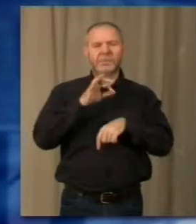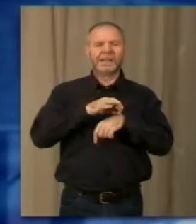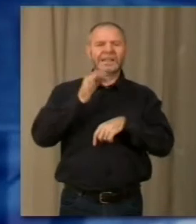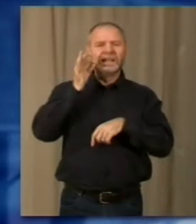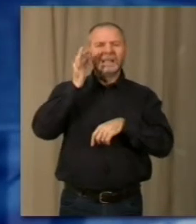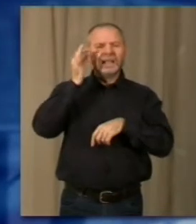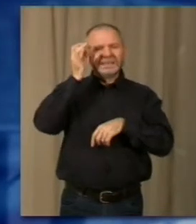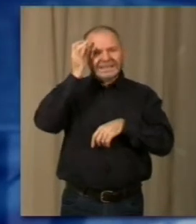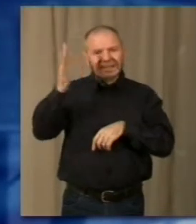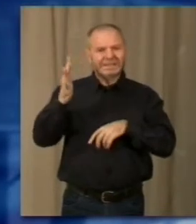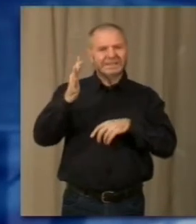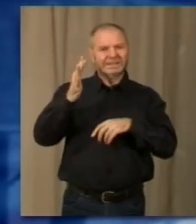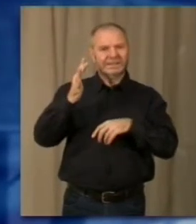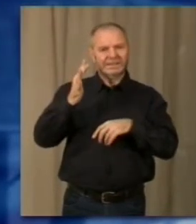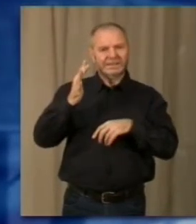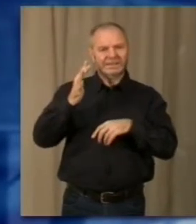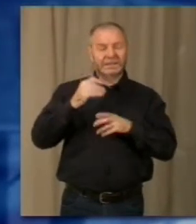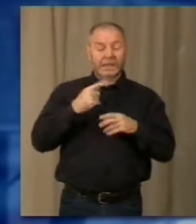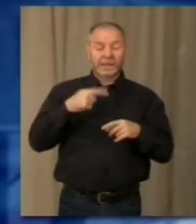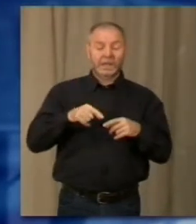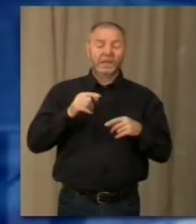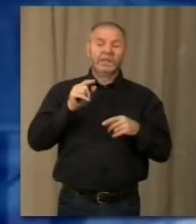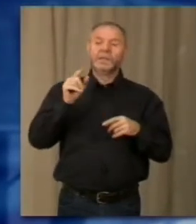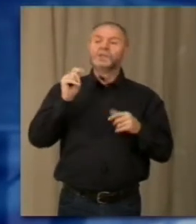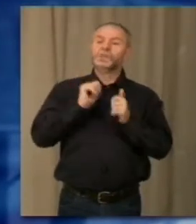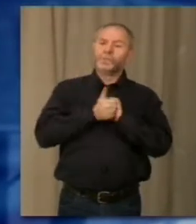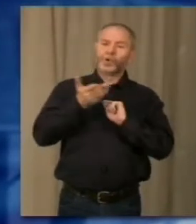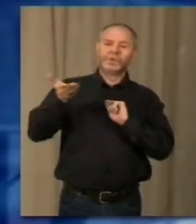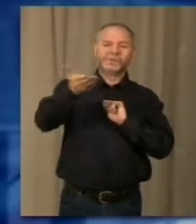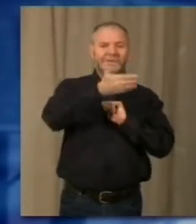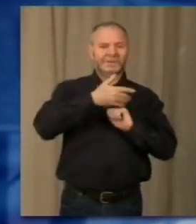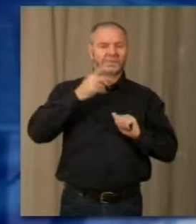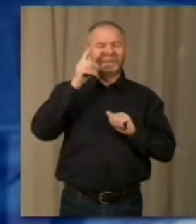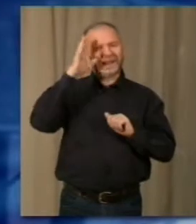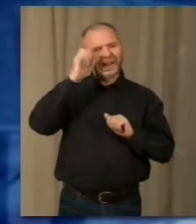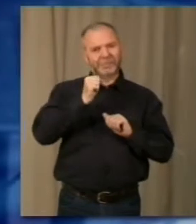serve per migliorare anche gli atleti per far capire le problematiche di queste persone.